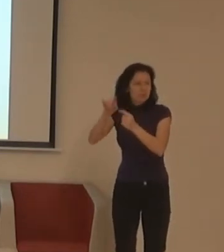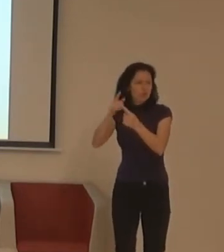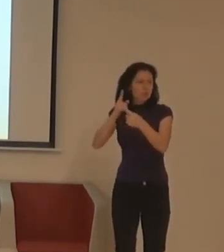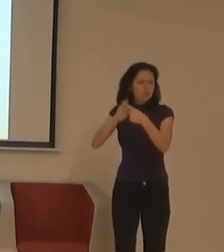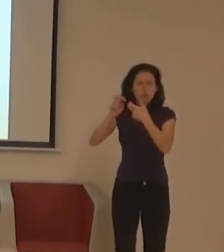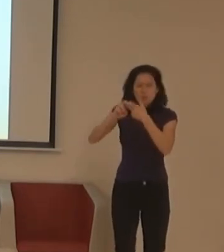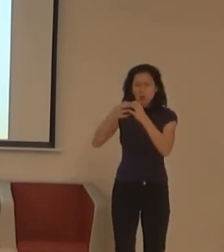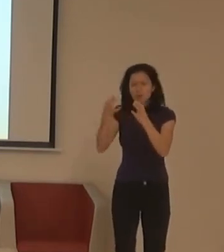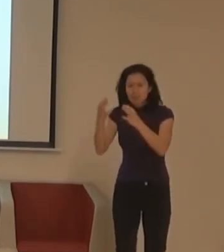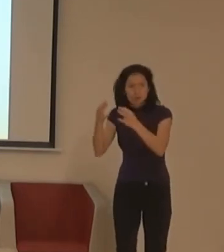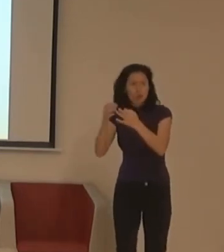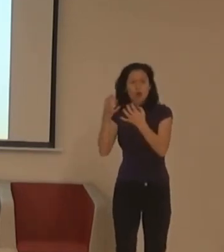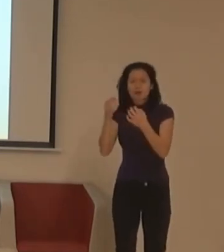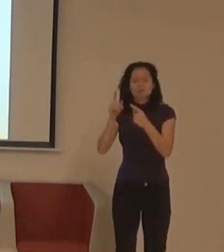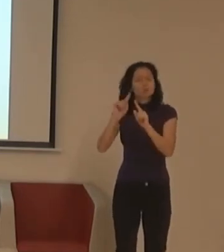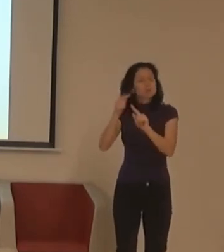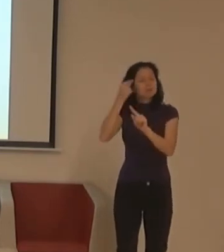bariéra,